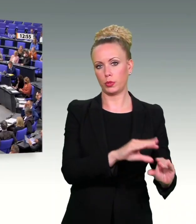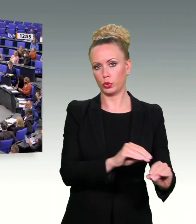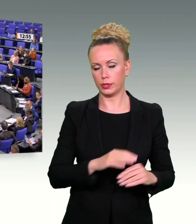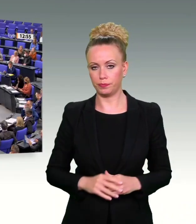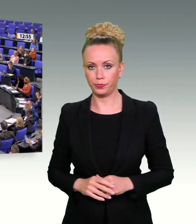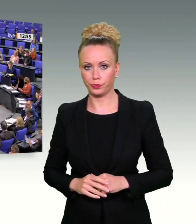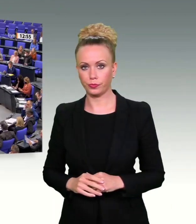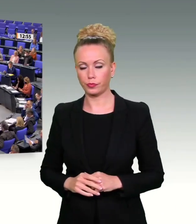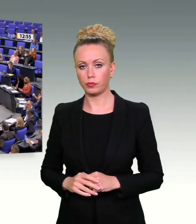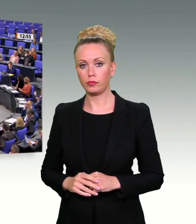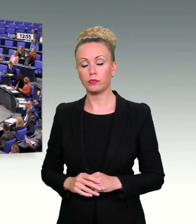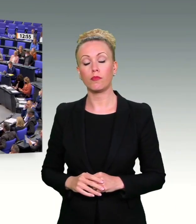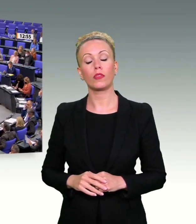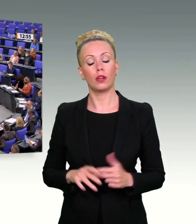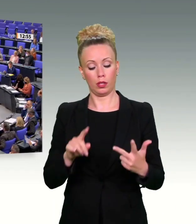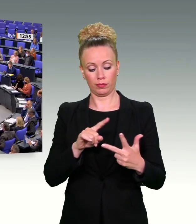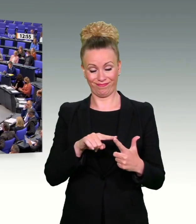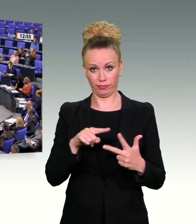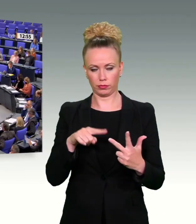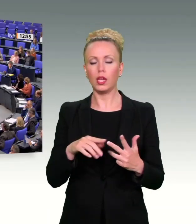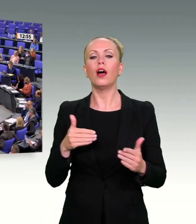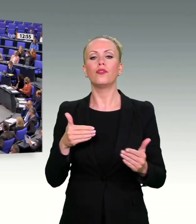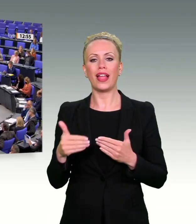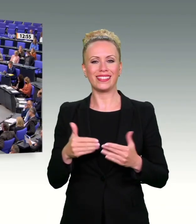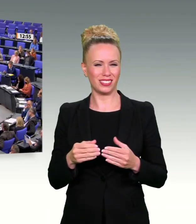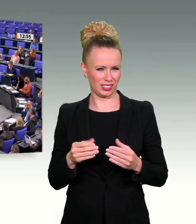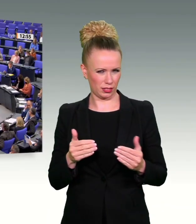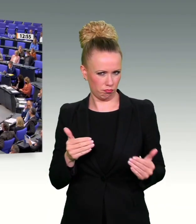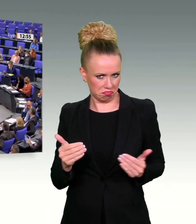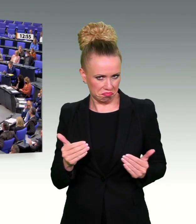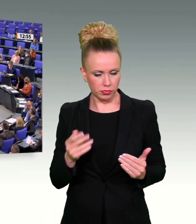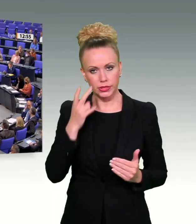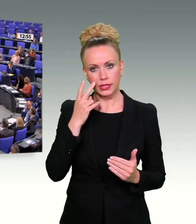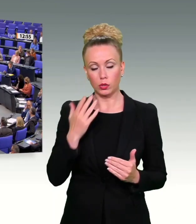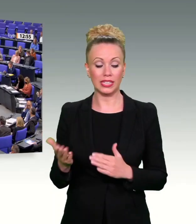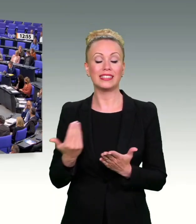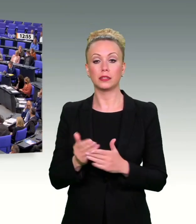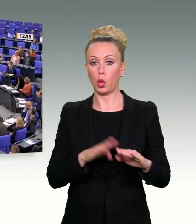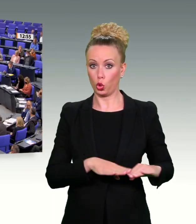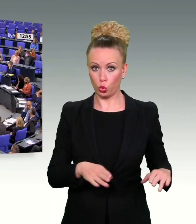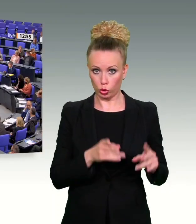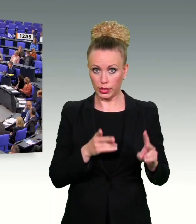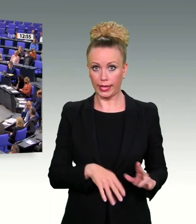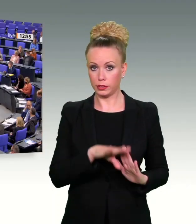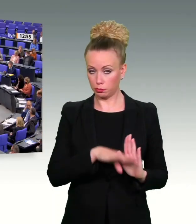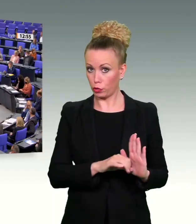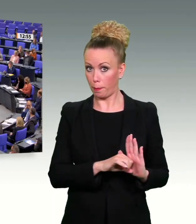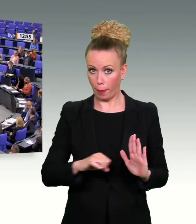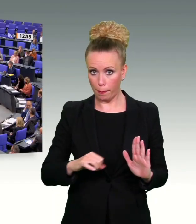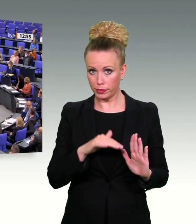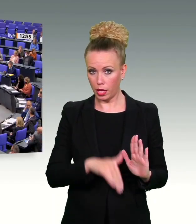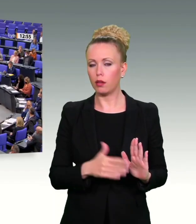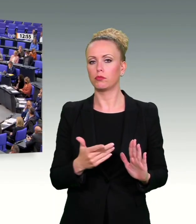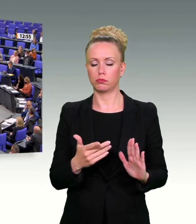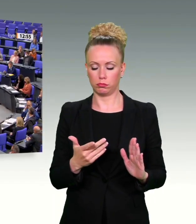Für die Verhältnismäßigkeit vergleicht man den Nutzen mit dem Ausmaß der Grundrechtsverletzungen. Wir haben also auf der einen Seite einen Nutzen von ungefähr